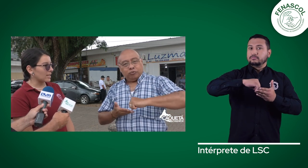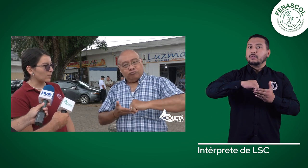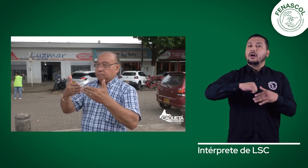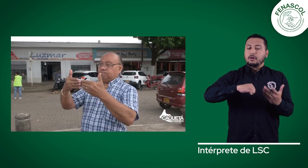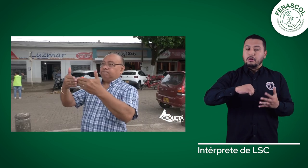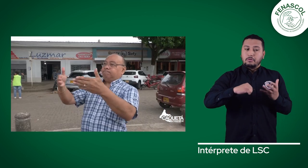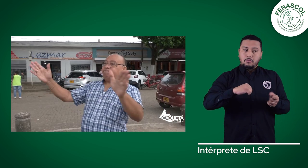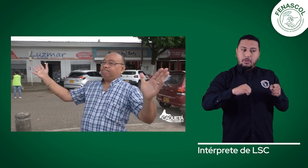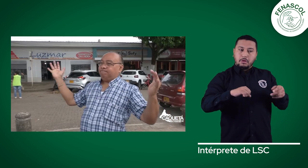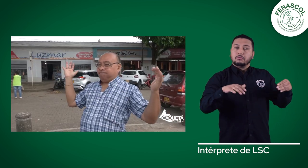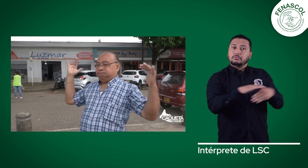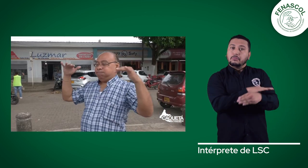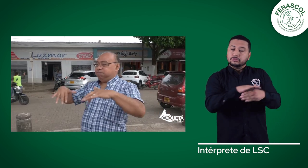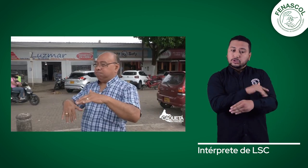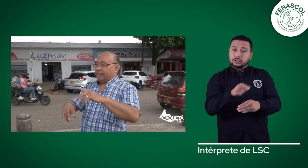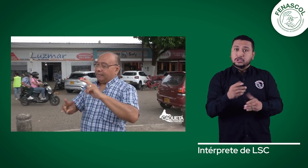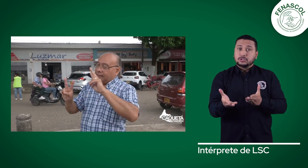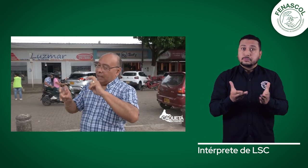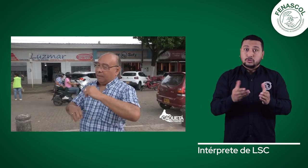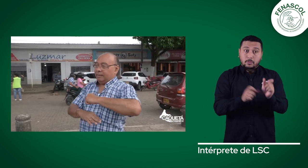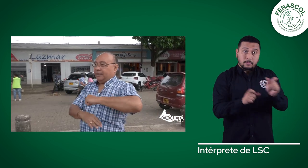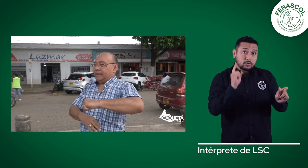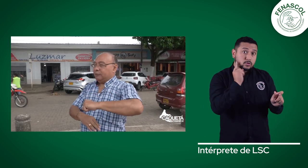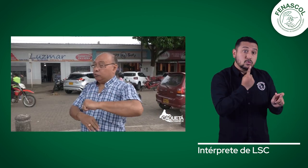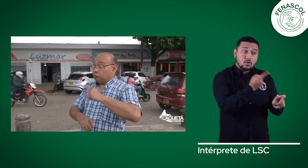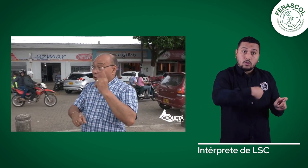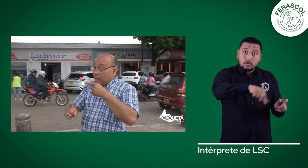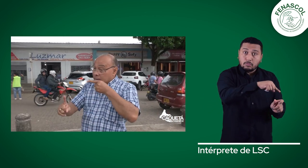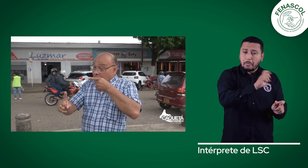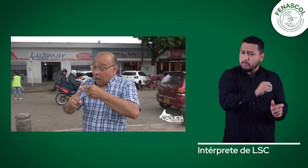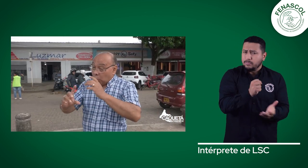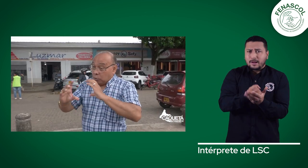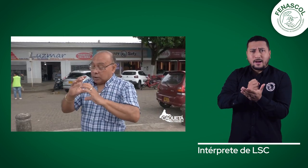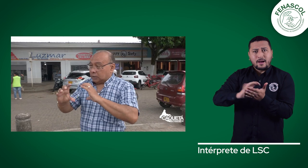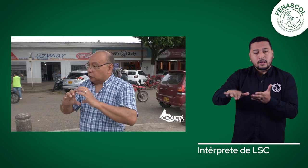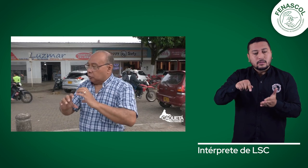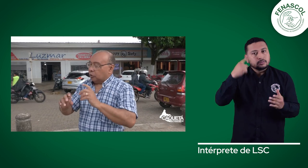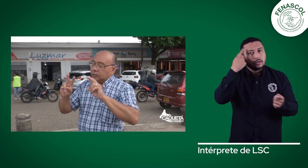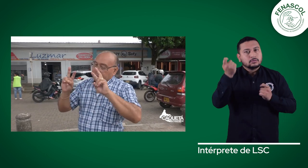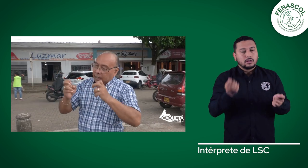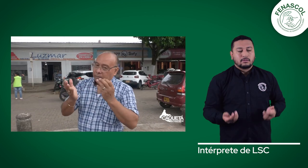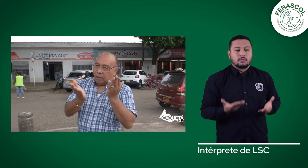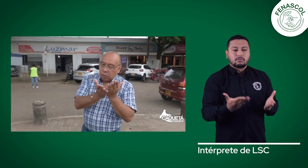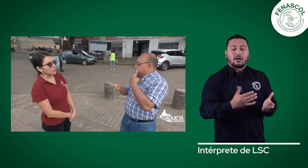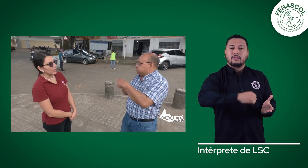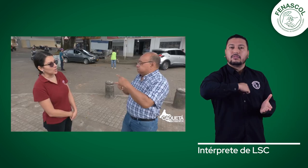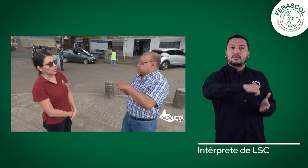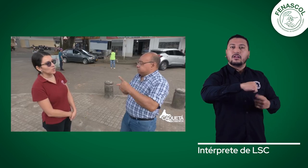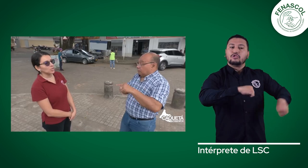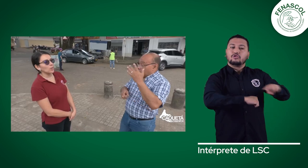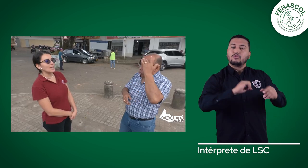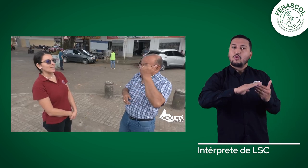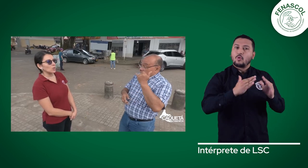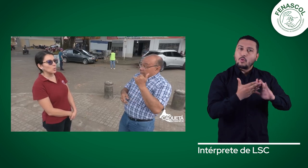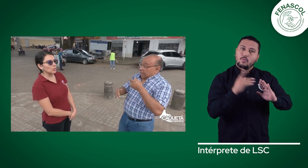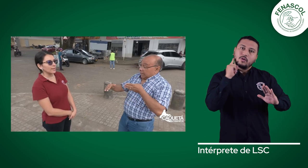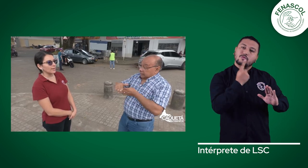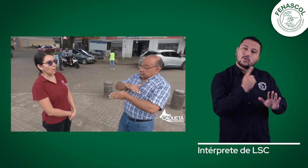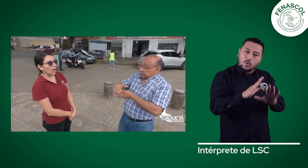servicio, pues pueden hacerlo de manera gratuita. Estamos tratando con esta estrategia de promover los derechos de la comunidad sorda y